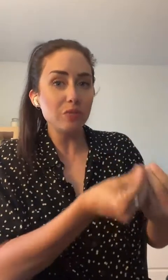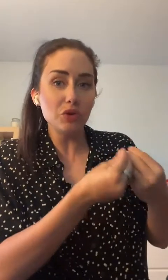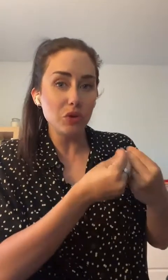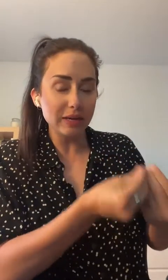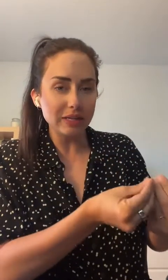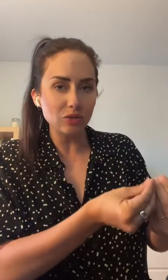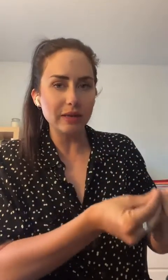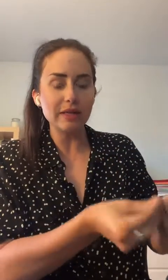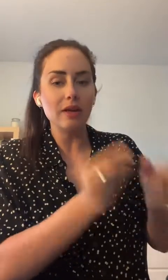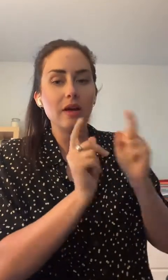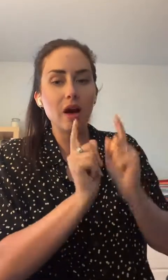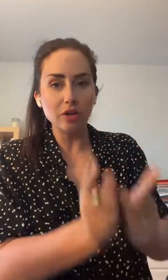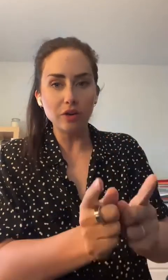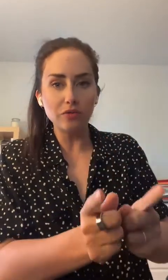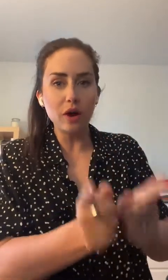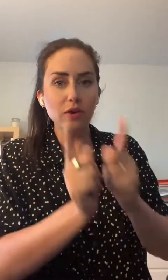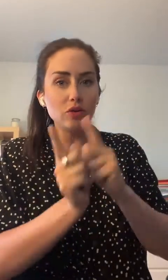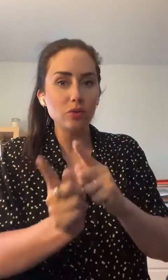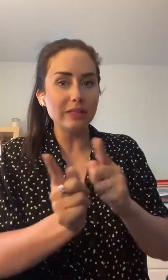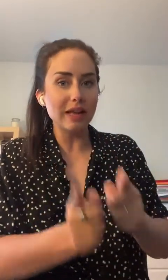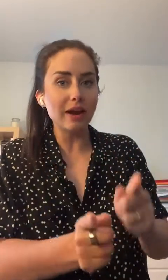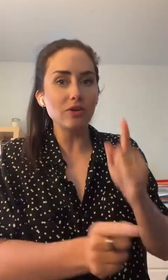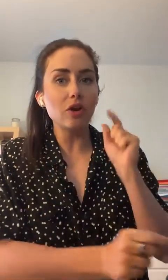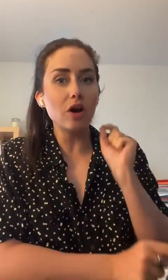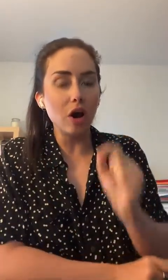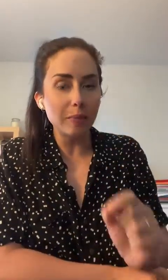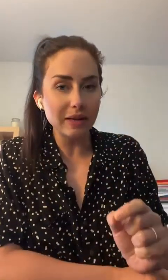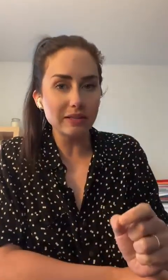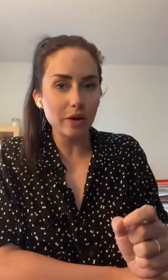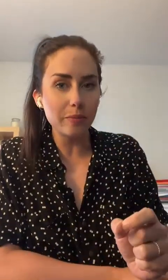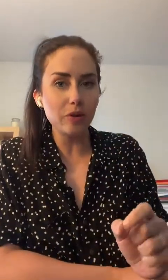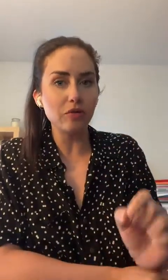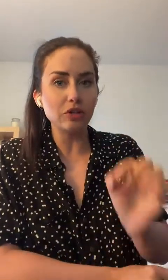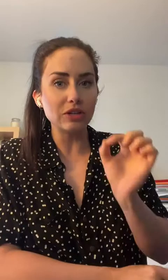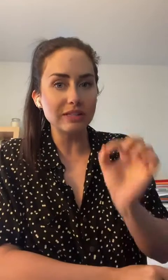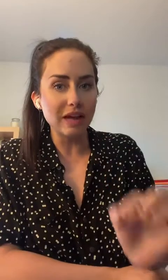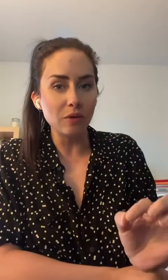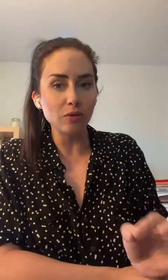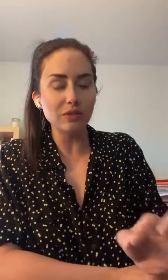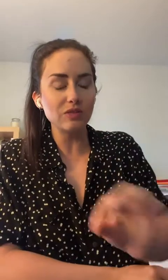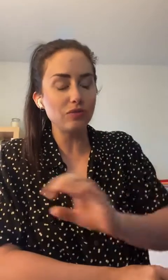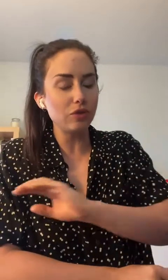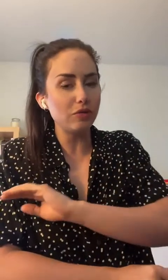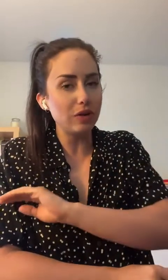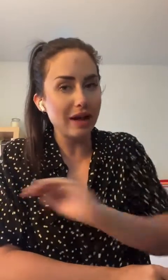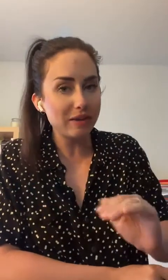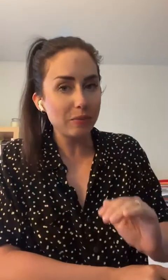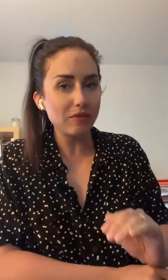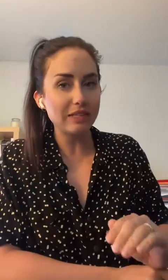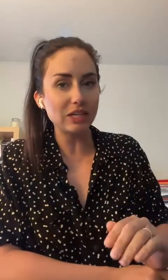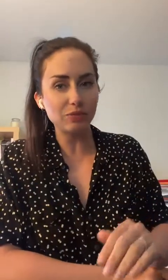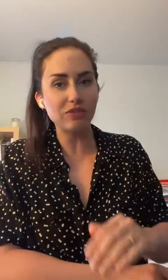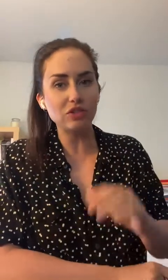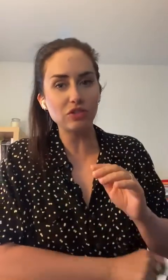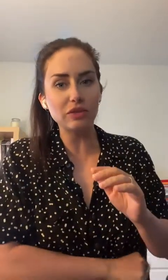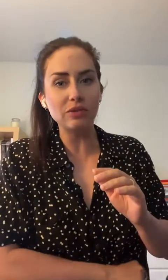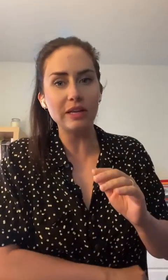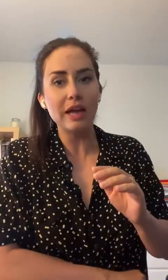mieux les nettoyer. Encore une fois, une eau micellaire ne remplacera pas votre savon. Donc, si vous ne vous lavez pas le visage puis vous faites juste vous nettoyer